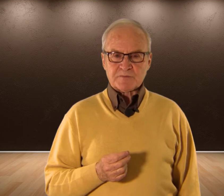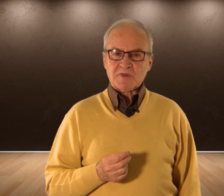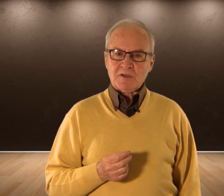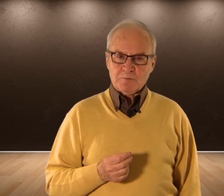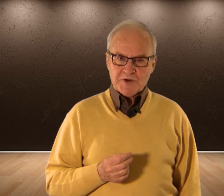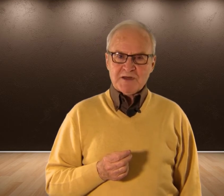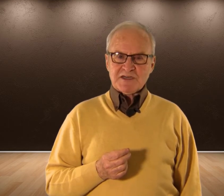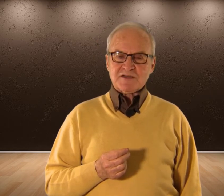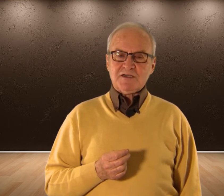Pues nada más